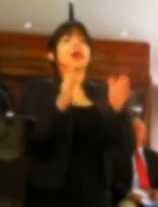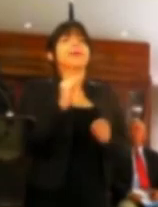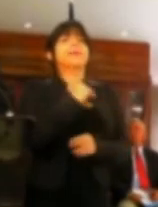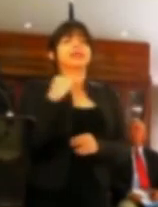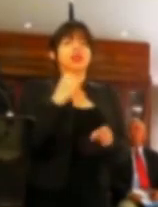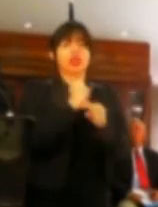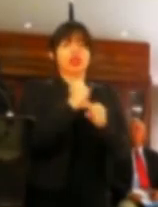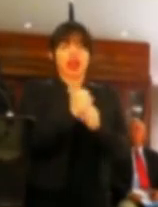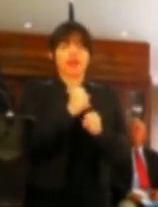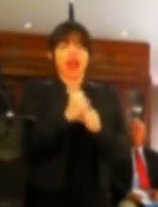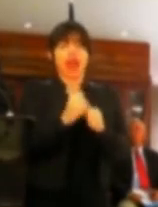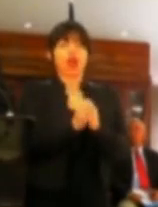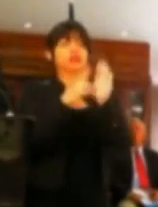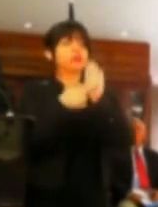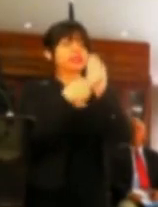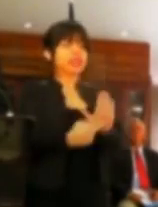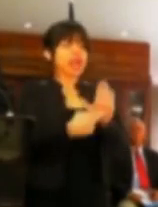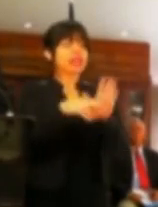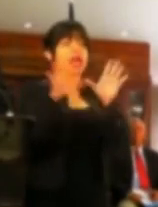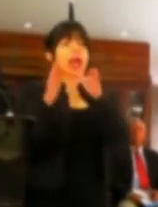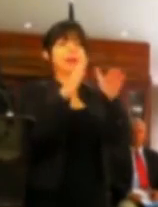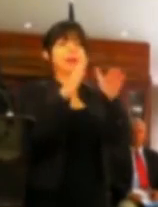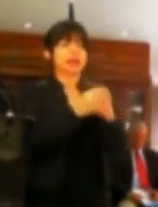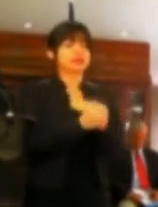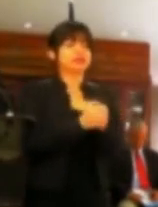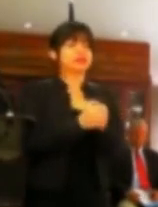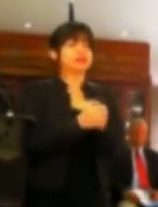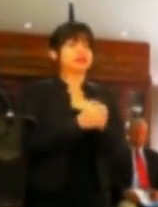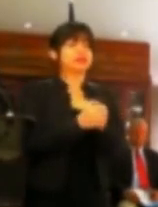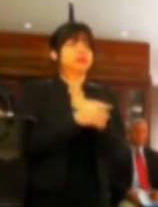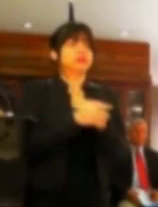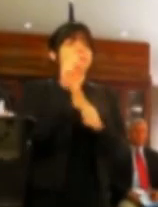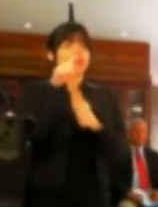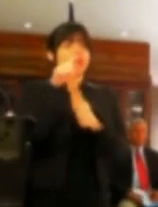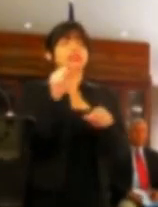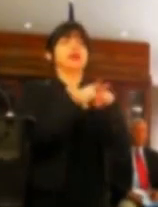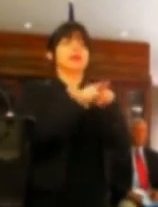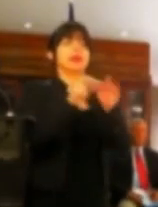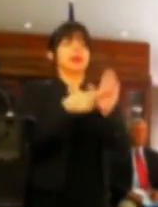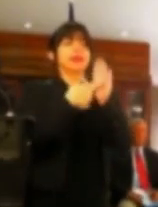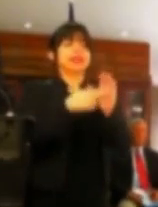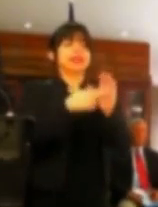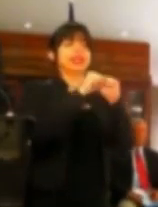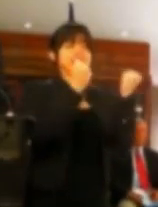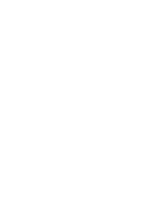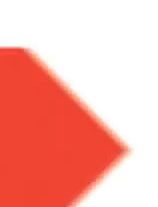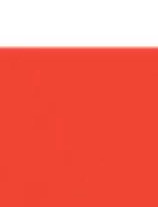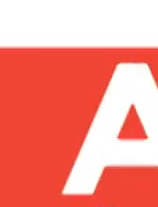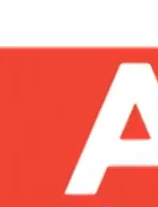del Ministerio de Trabajo, representantes de cámaras patronales y representantes del sector sindical.